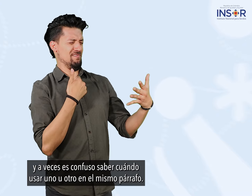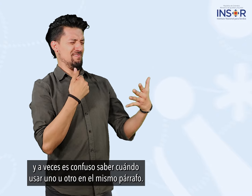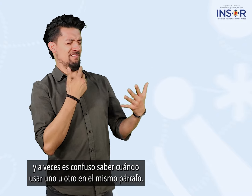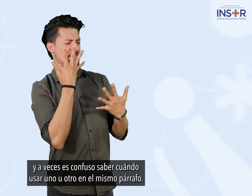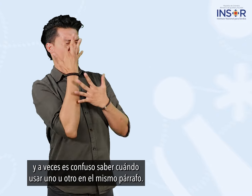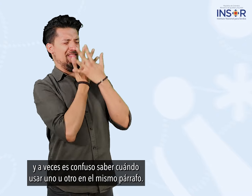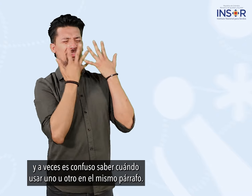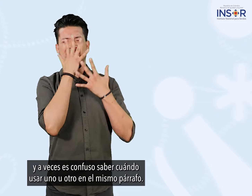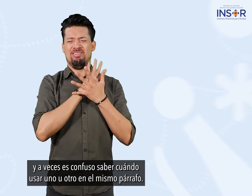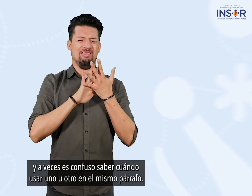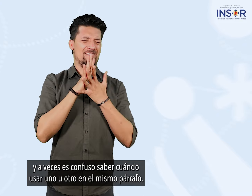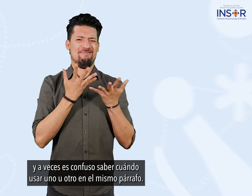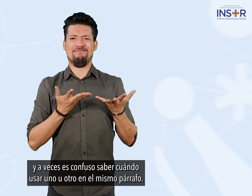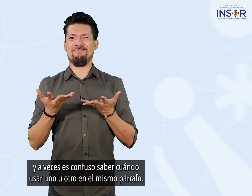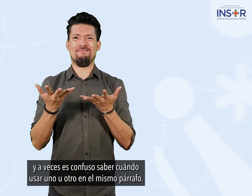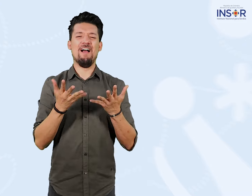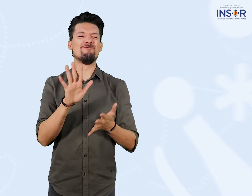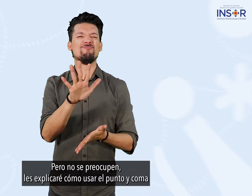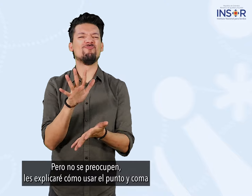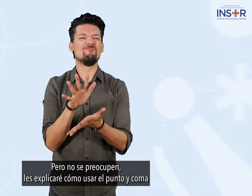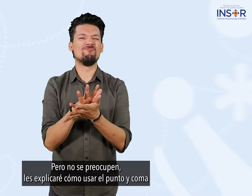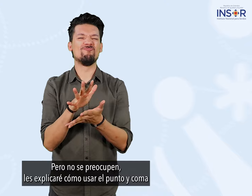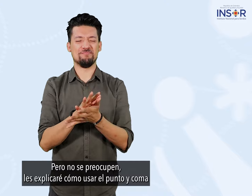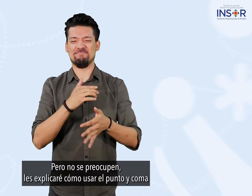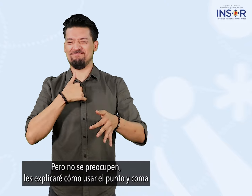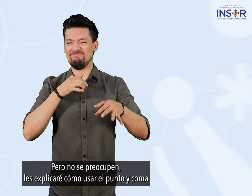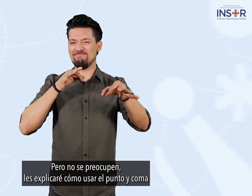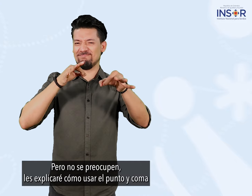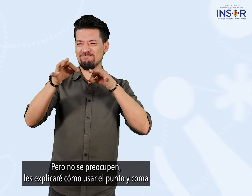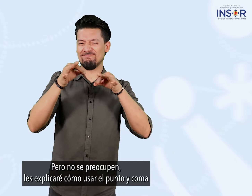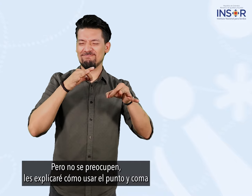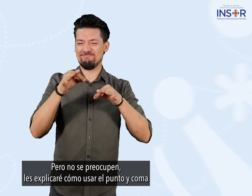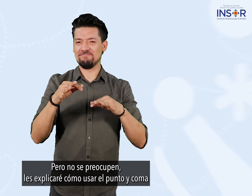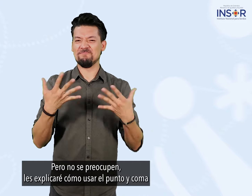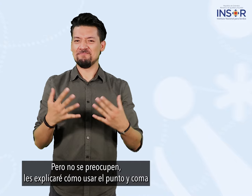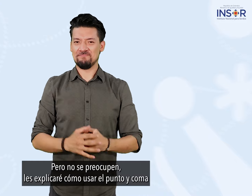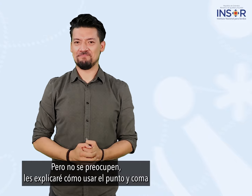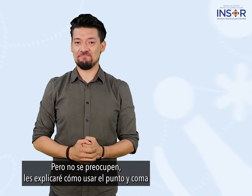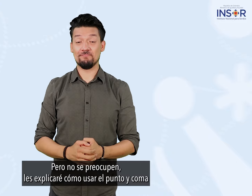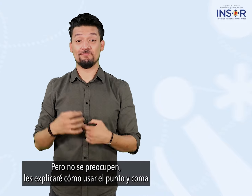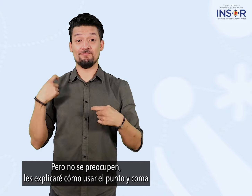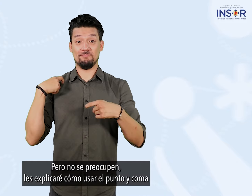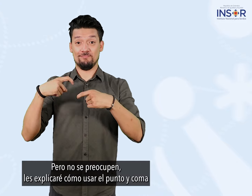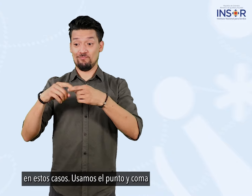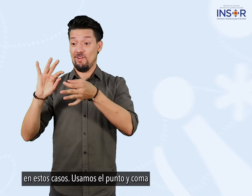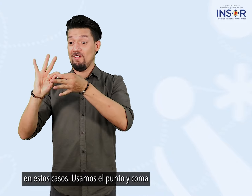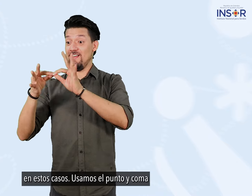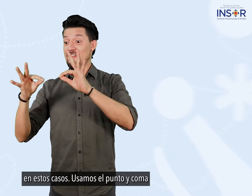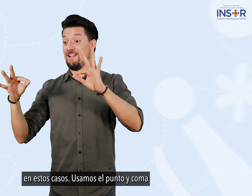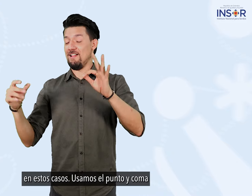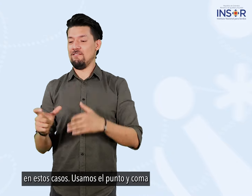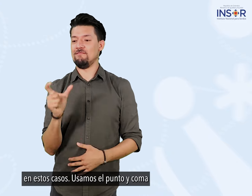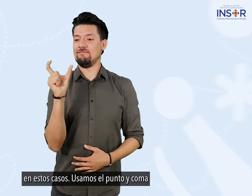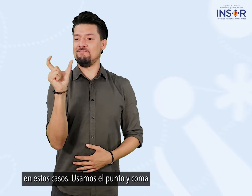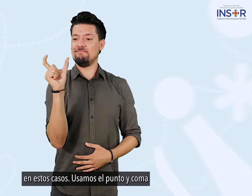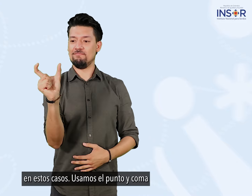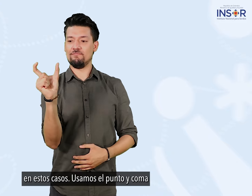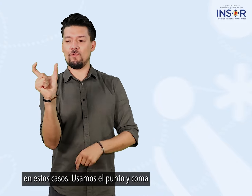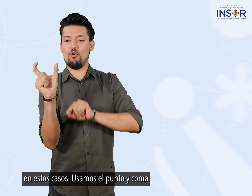usar uno u otro en el mismo párrafo pero no se preocupen les explicaré cómo usar el punto y coma en estos casos usamos